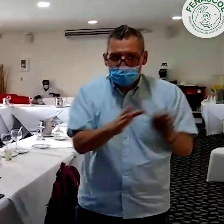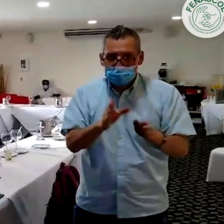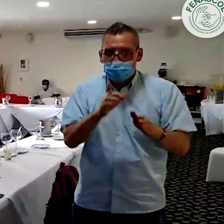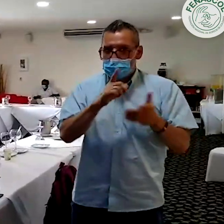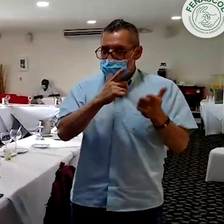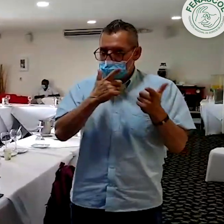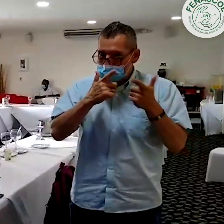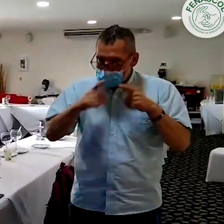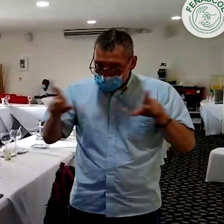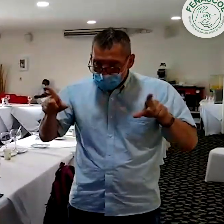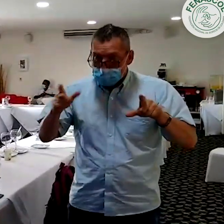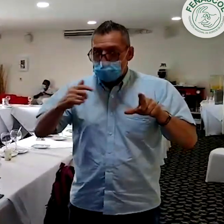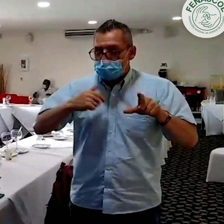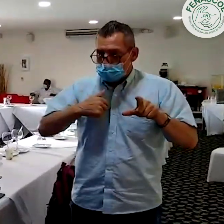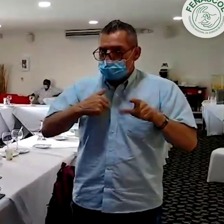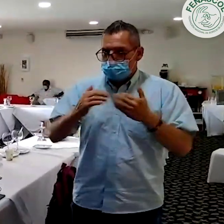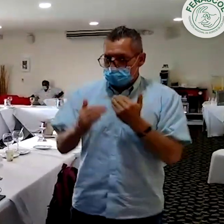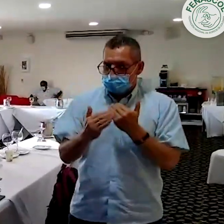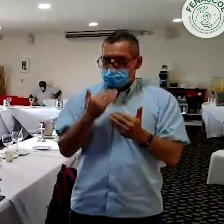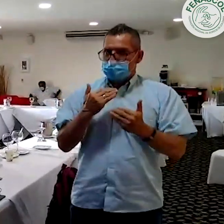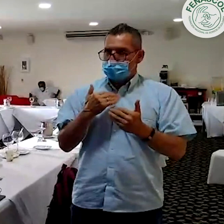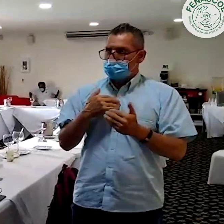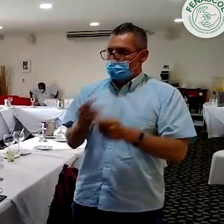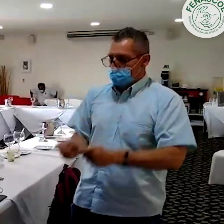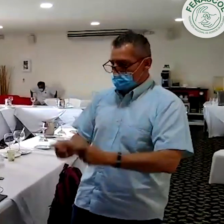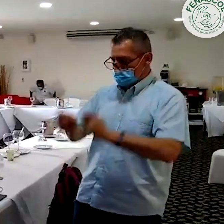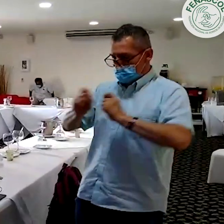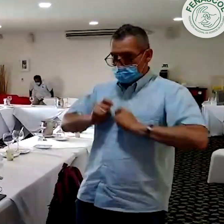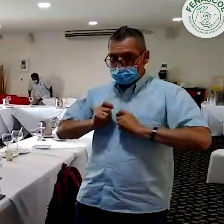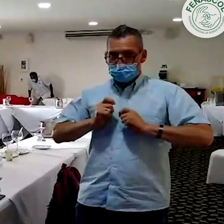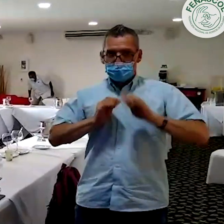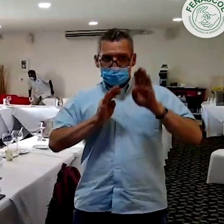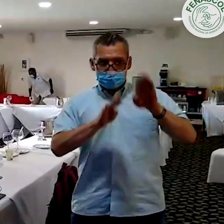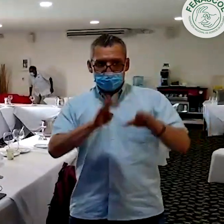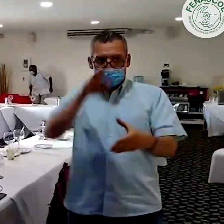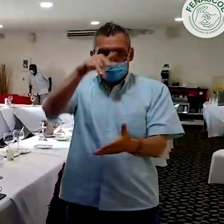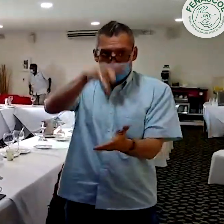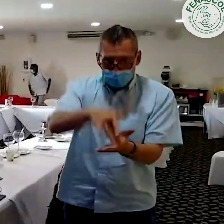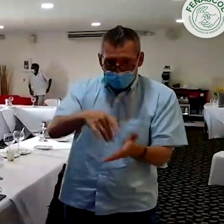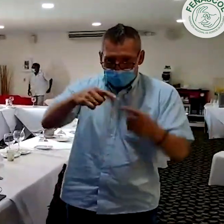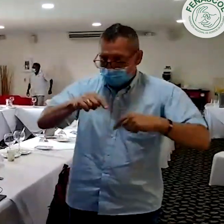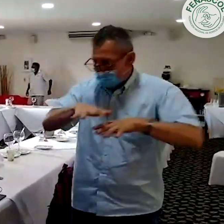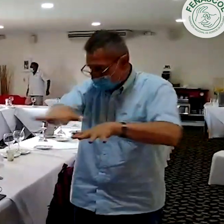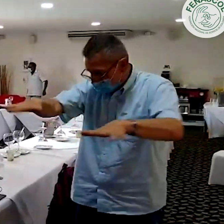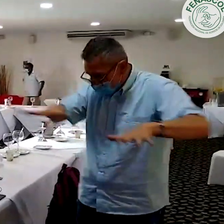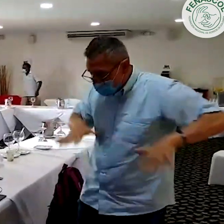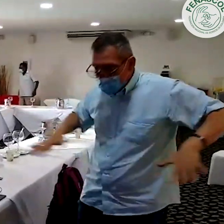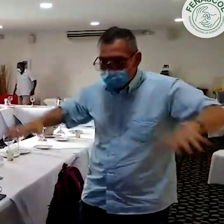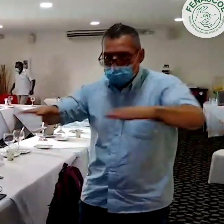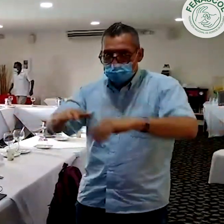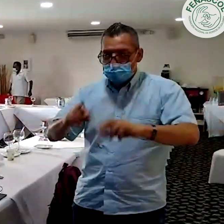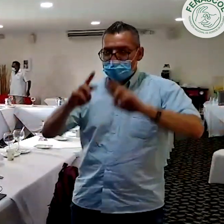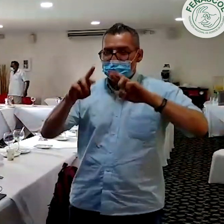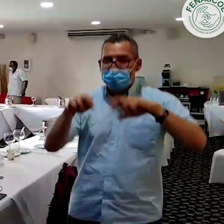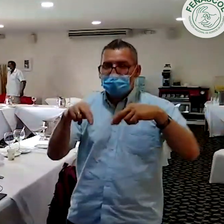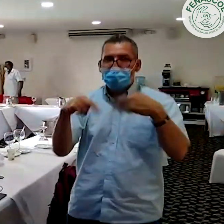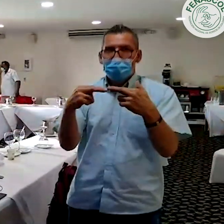Planeación Lingüística se me hizo esta invitación para que viniera en representación a este espacio de reunión que se realiza